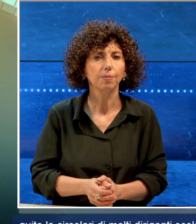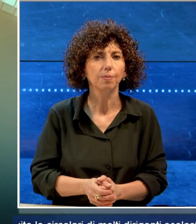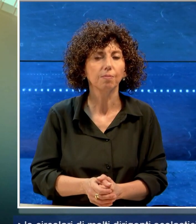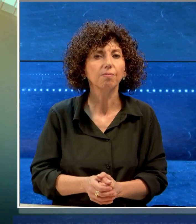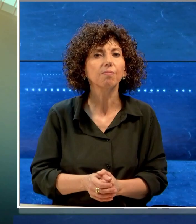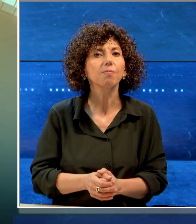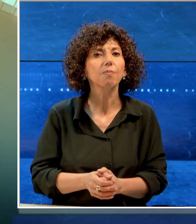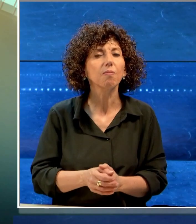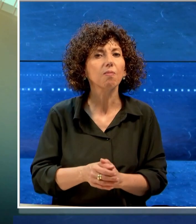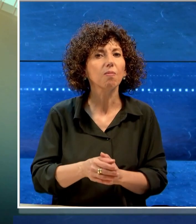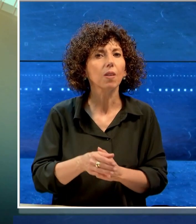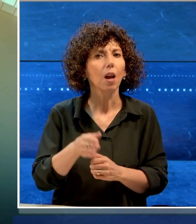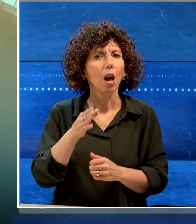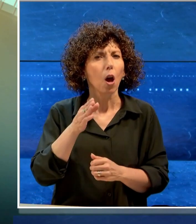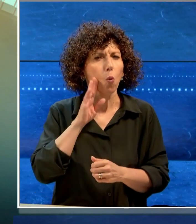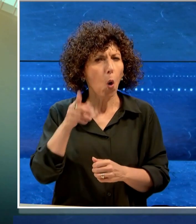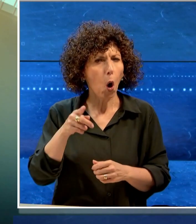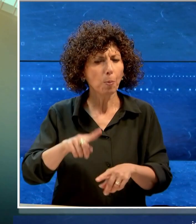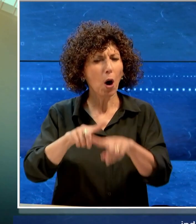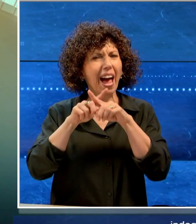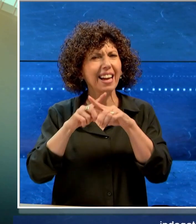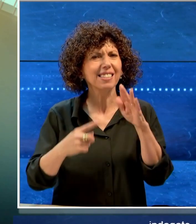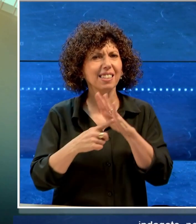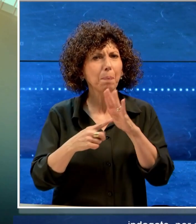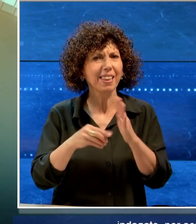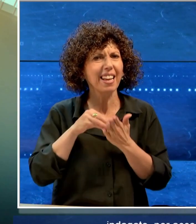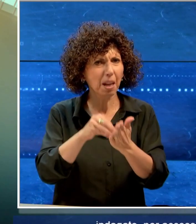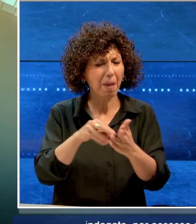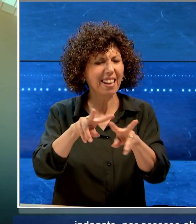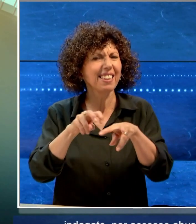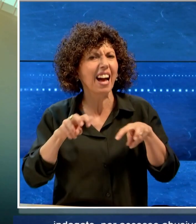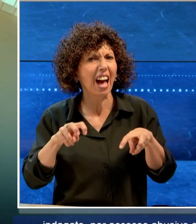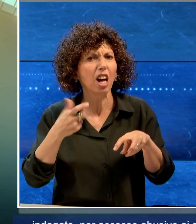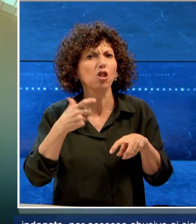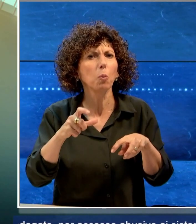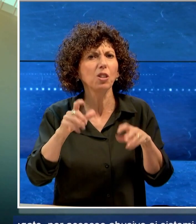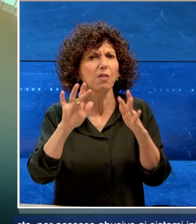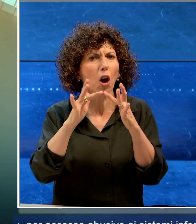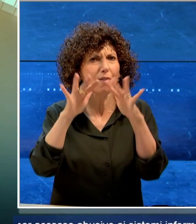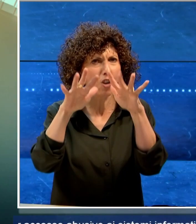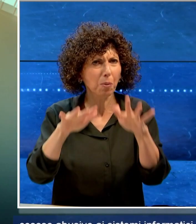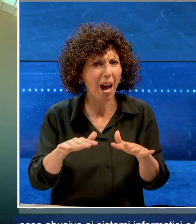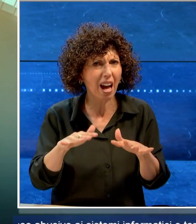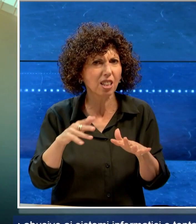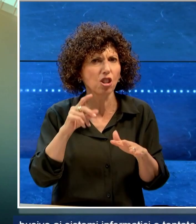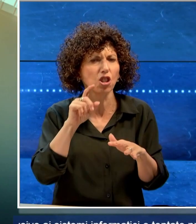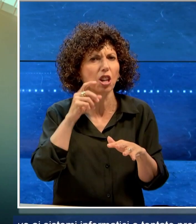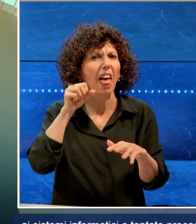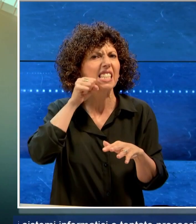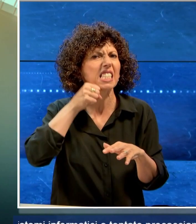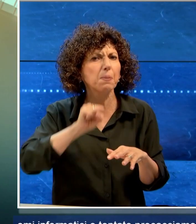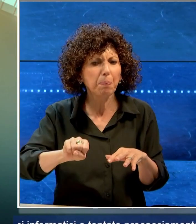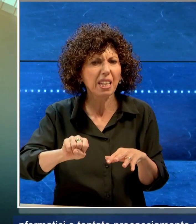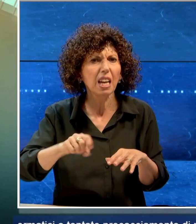Indagato per accesso abusivo ai sistemi informatici e tentato procacciamento di notizie concernenti la